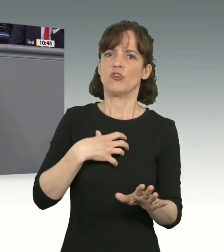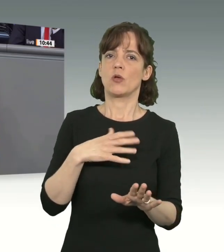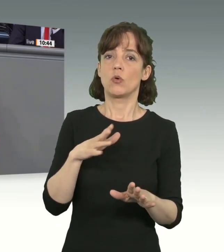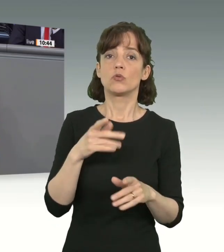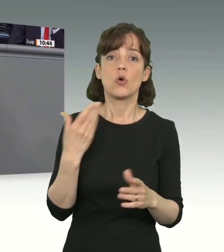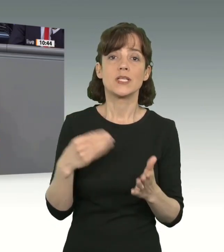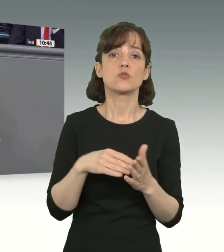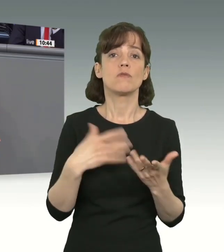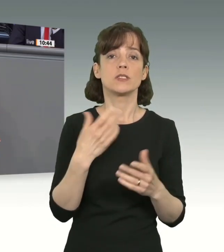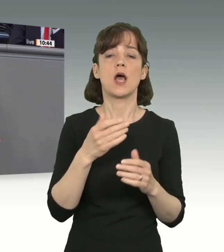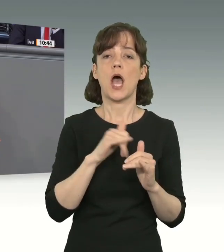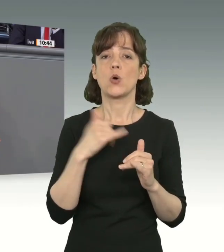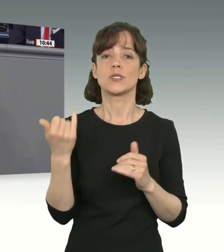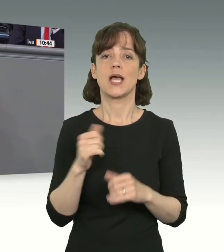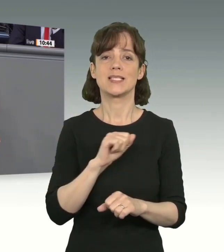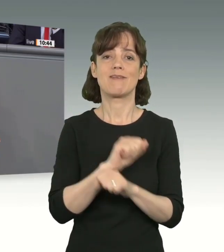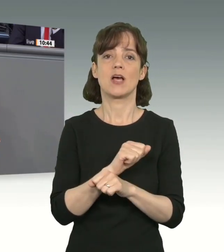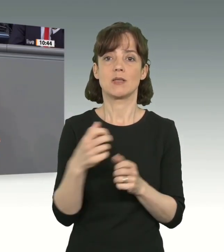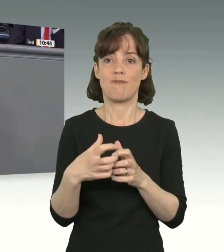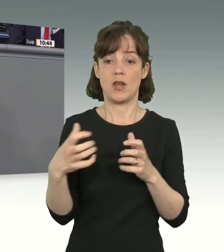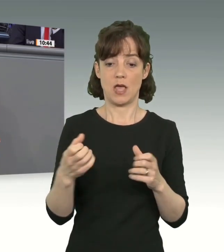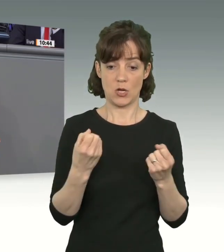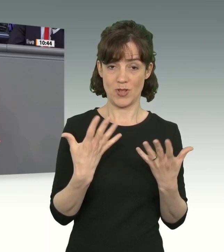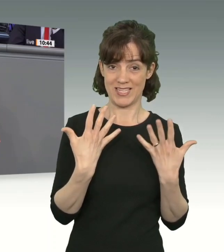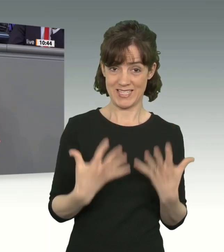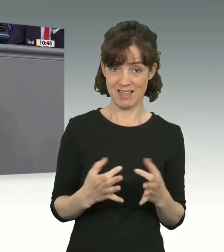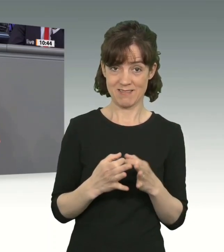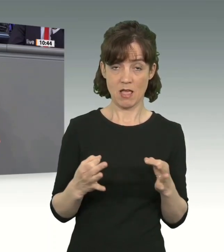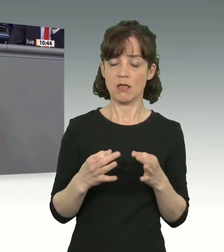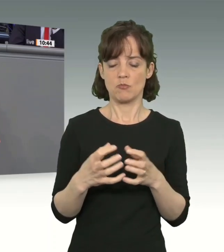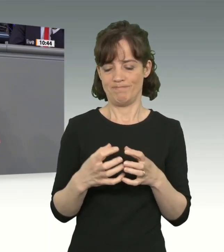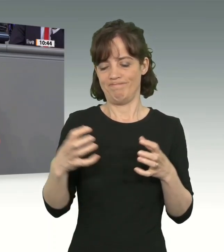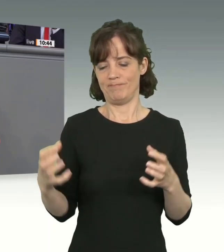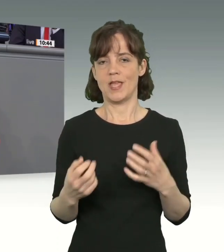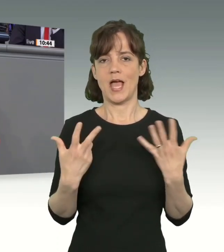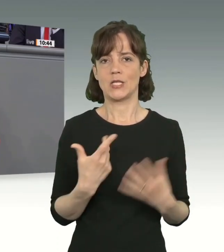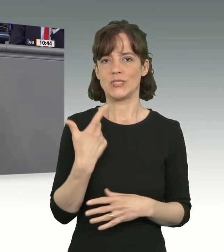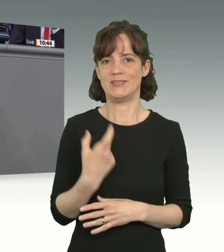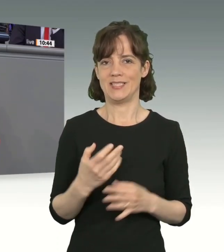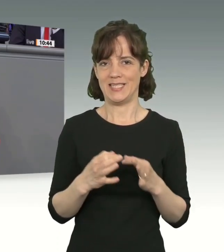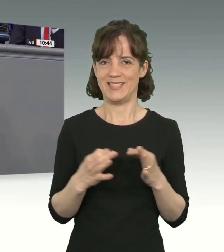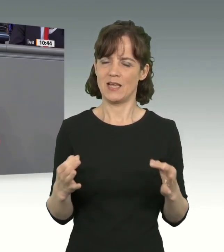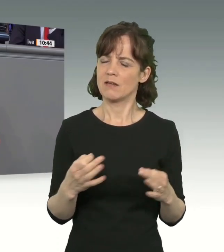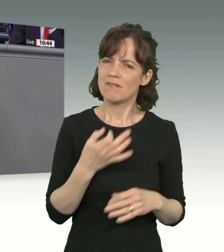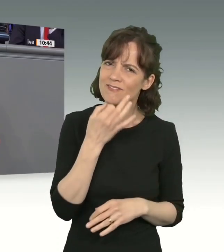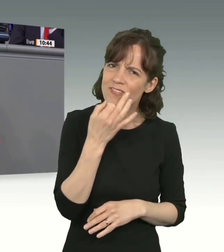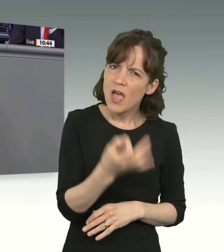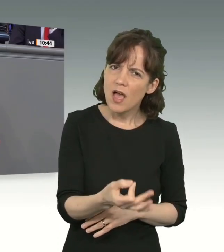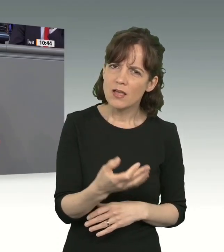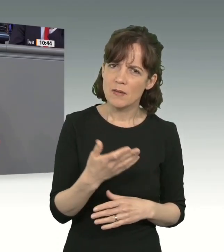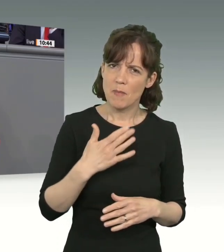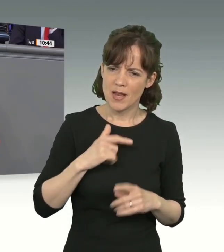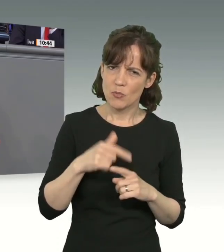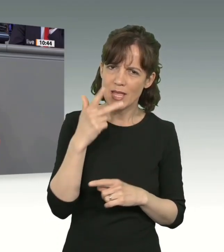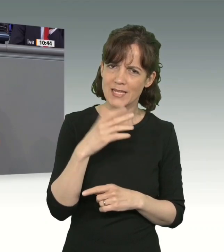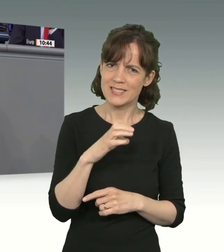Ausreisegewahrsam verlängern, von aktuell zehn auf 28 Tage. Was wollen Sie, meine Damen und Herren